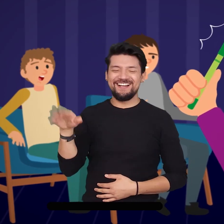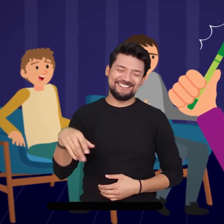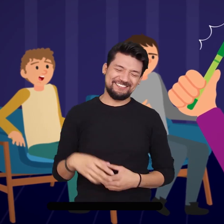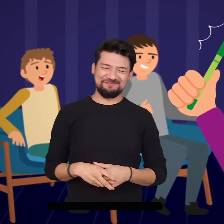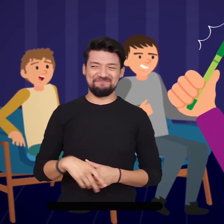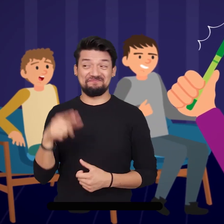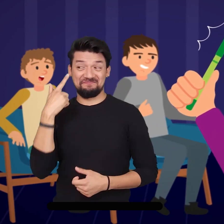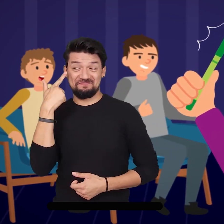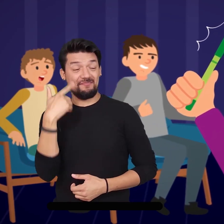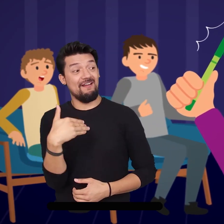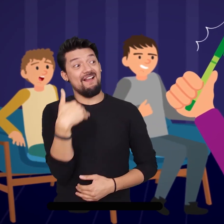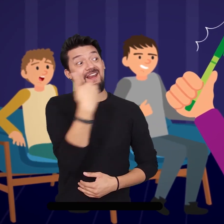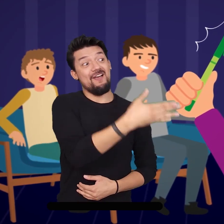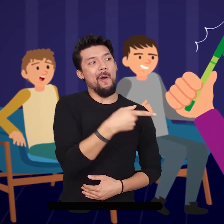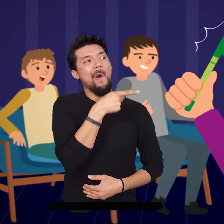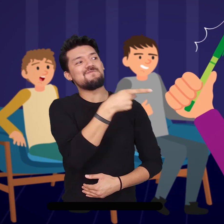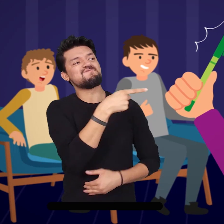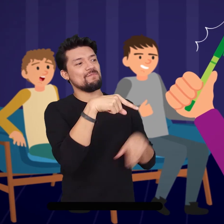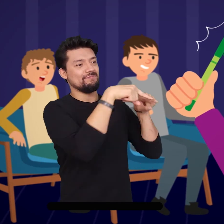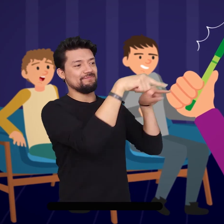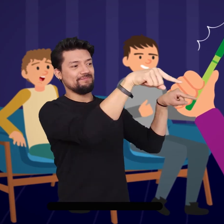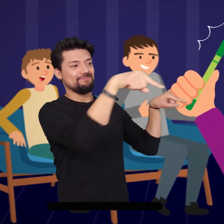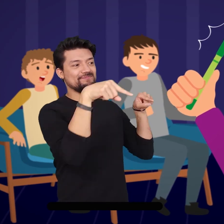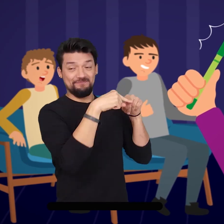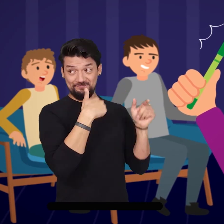su habitación y que lo había encontrado debajo de su cama.